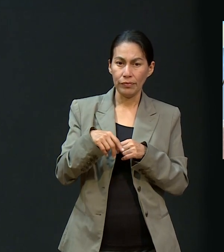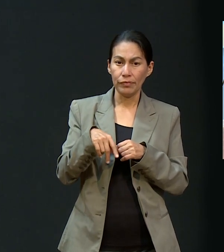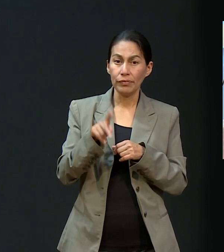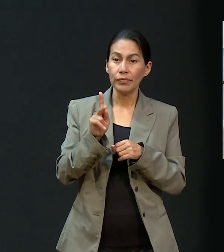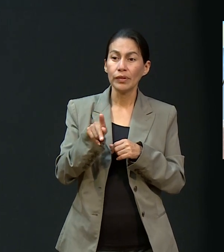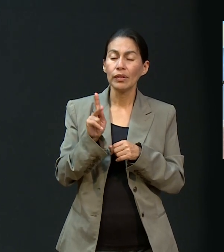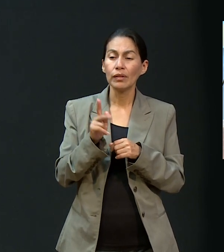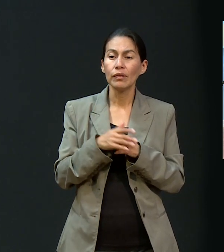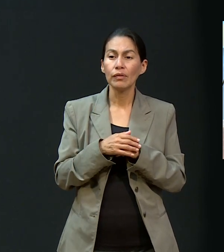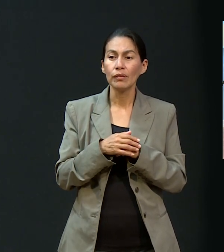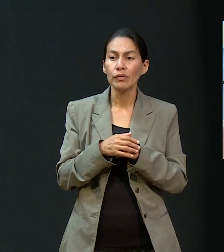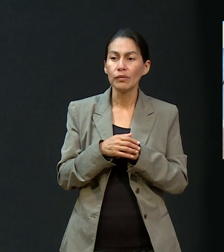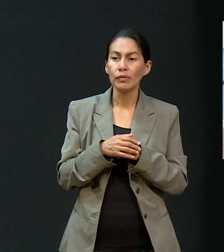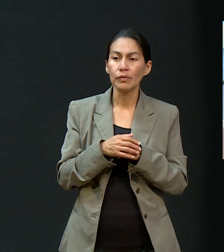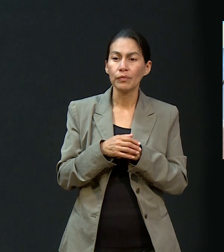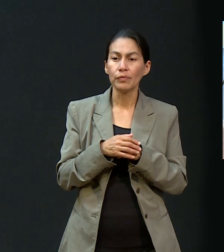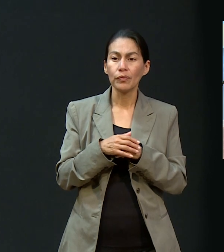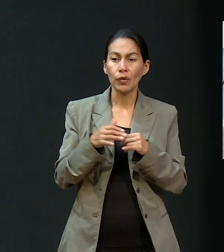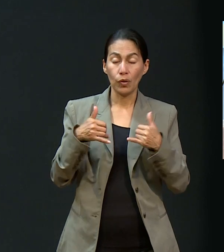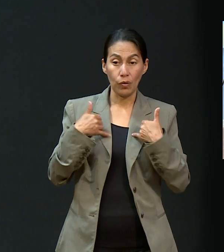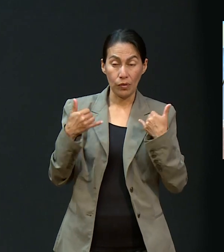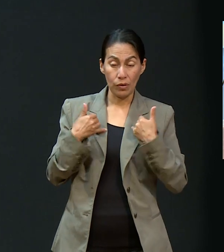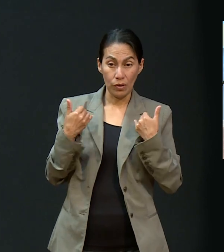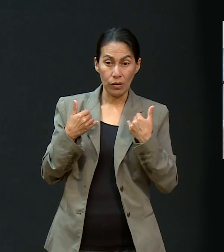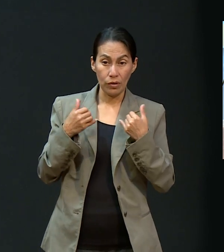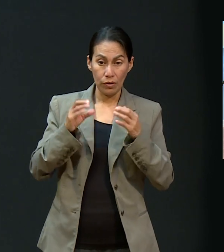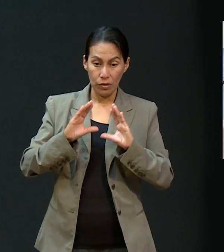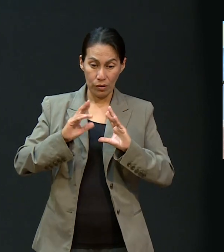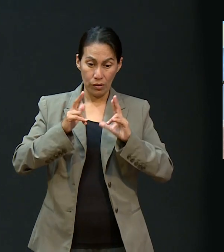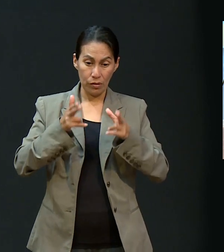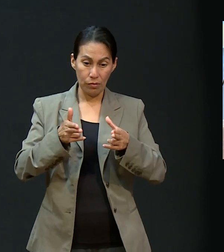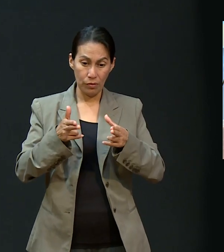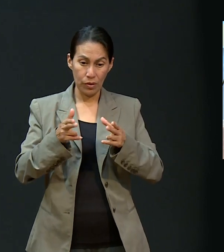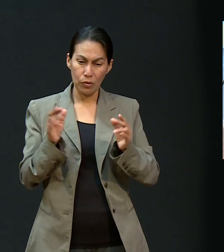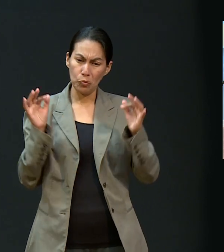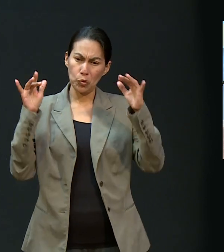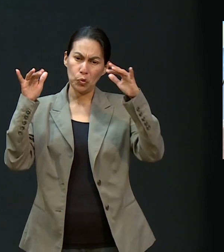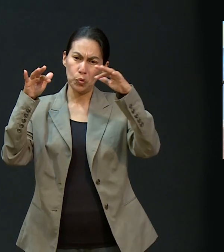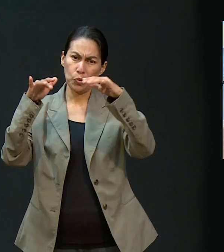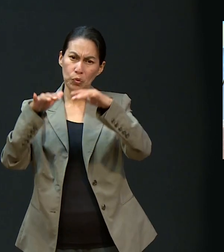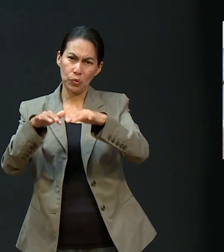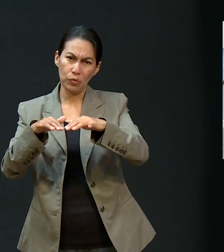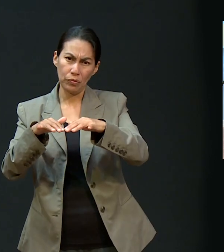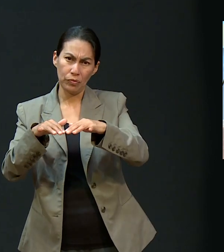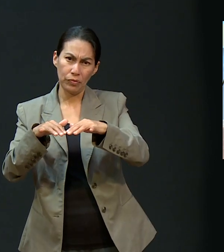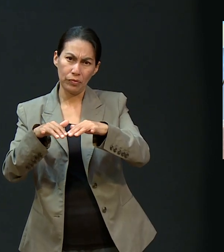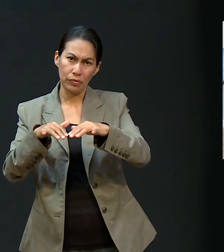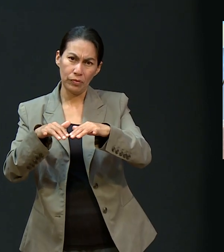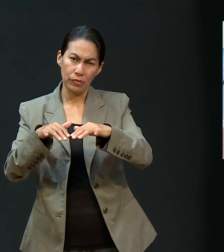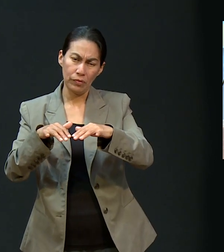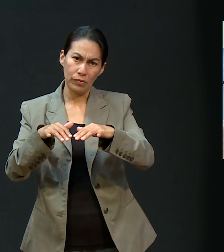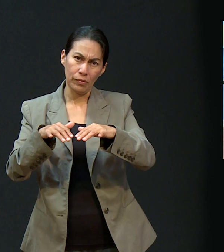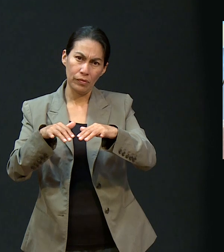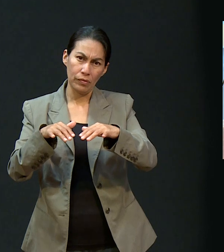venir acá. Pero en un evento, en una federación que fuimos a Chiapas, los